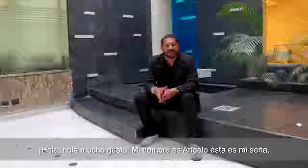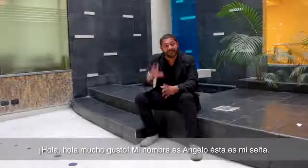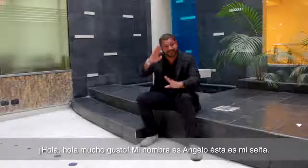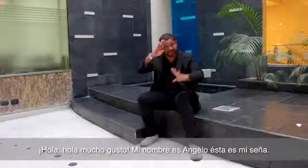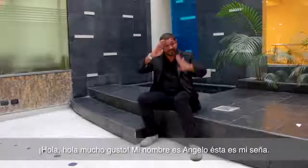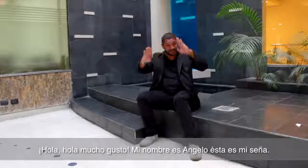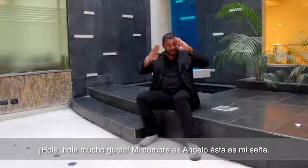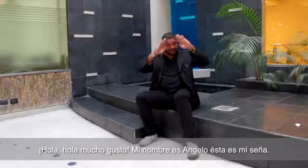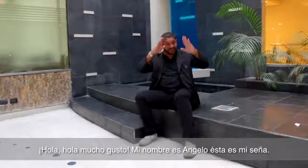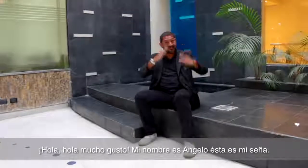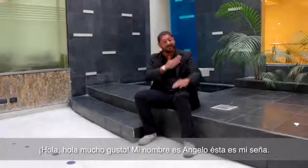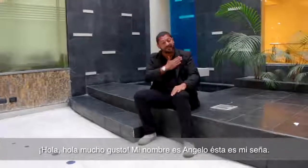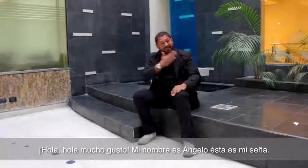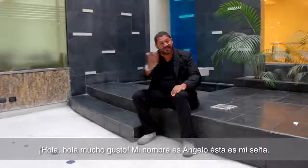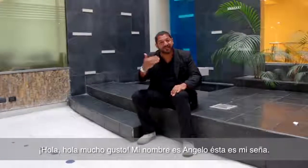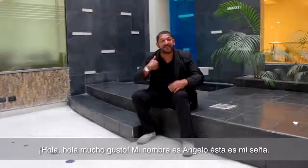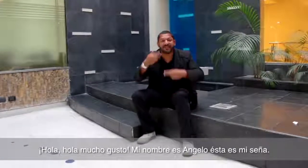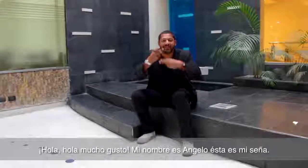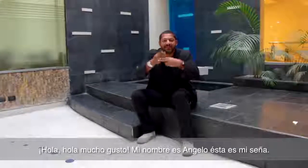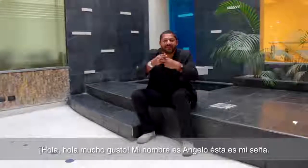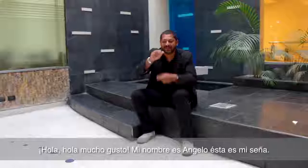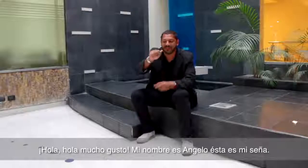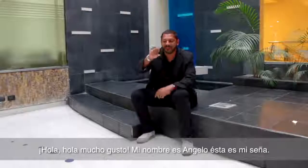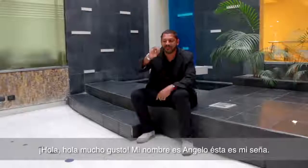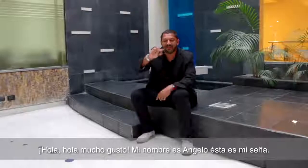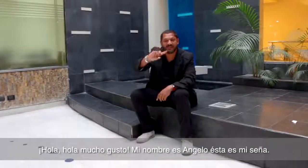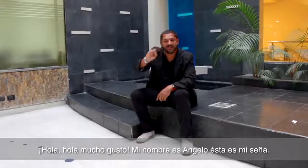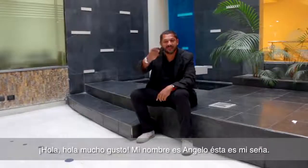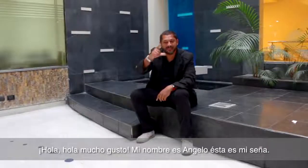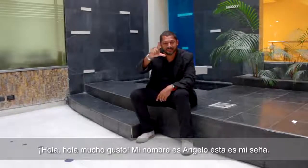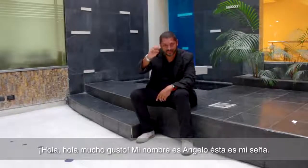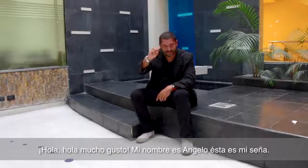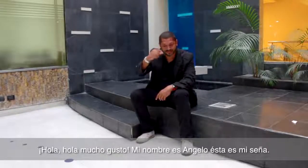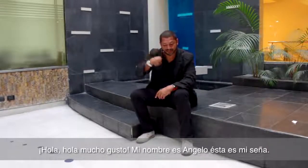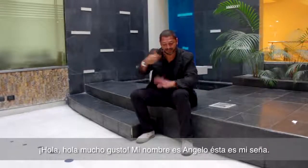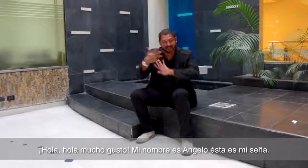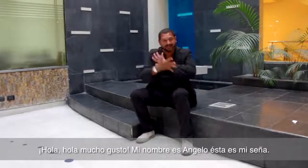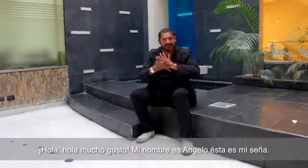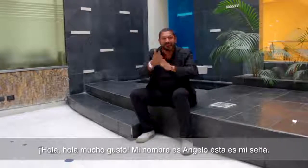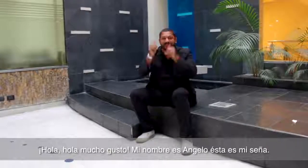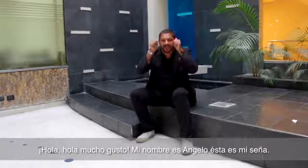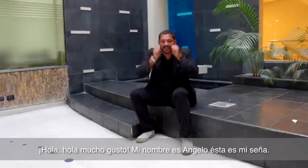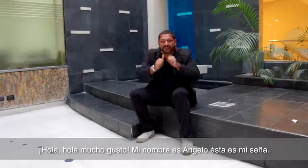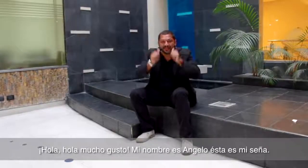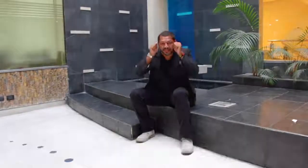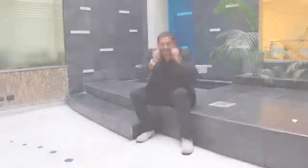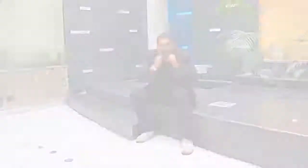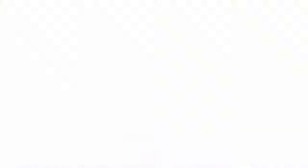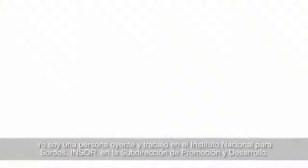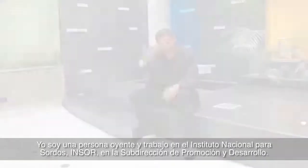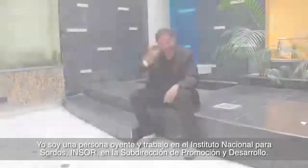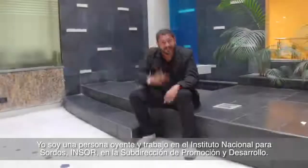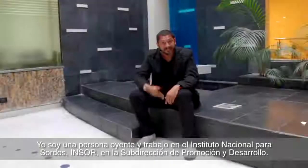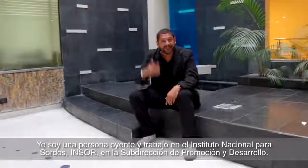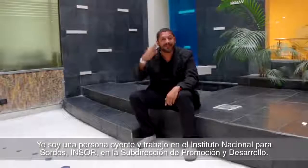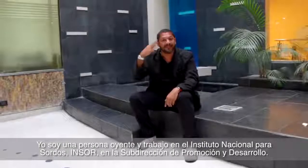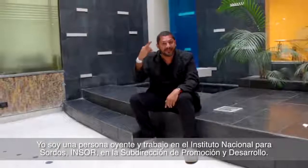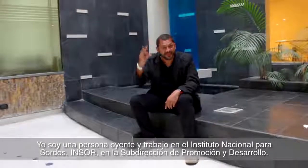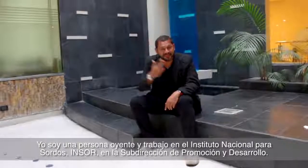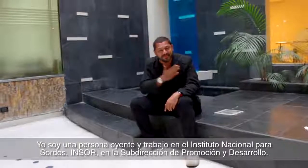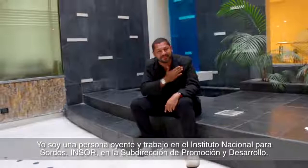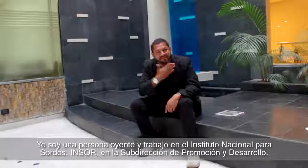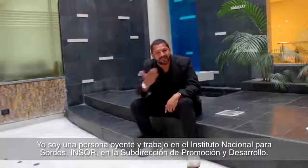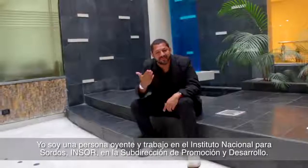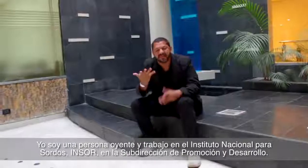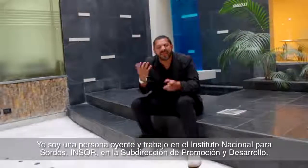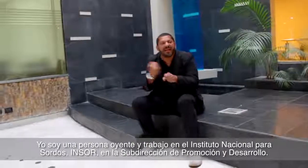Hola, hola, mucho gusto. Mi nombre es Angelo. Esta es mi seña. Yo soy una persona